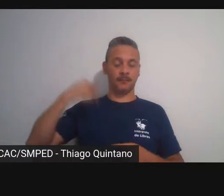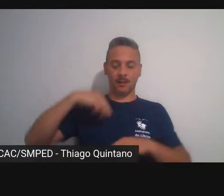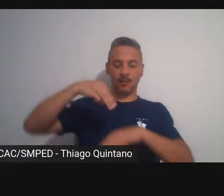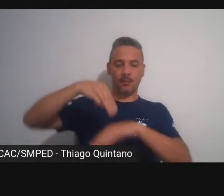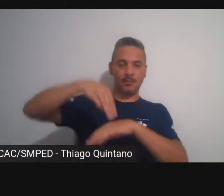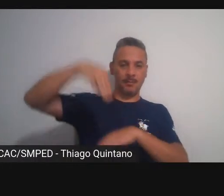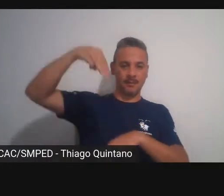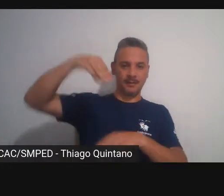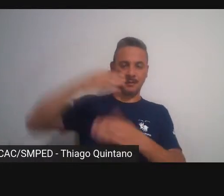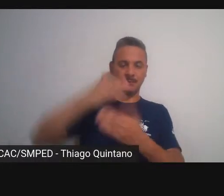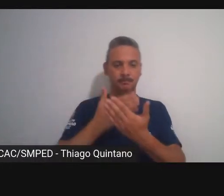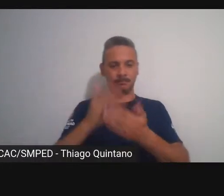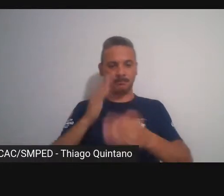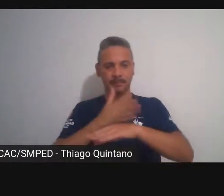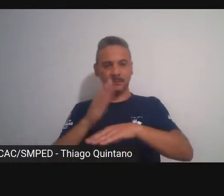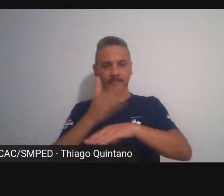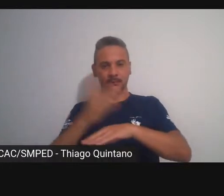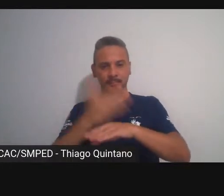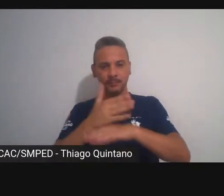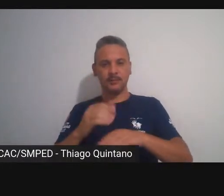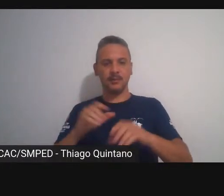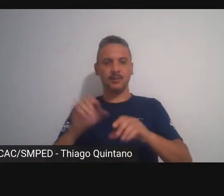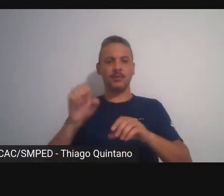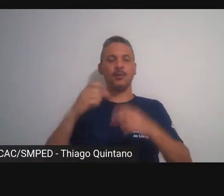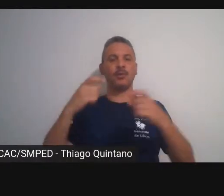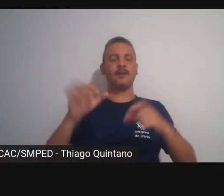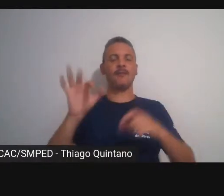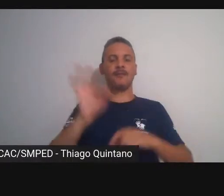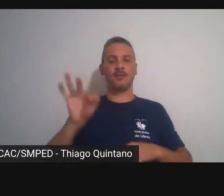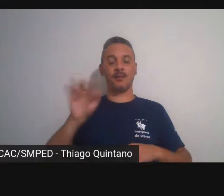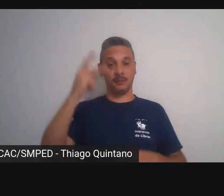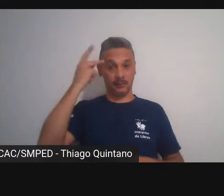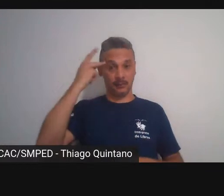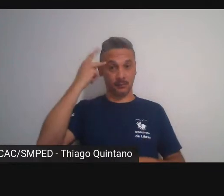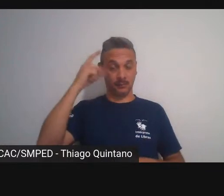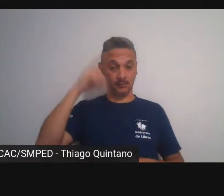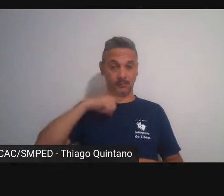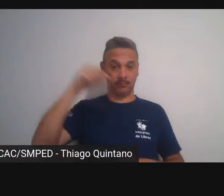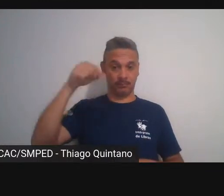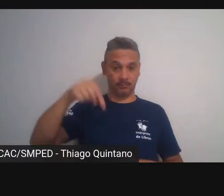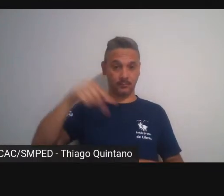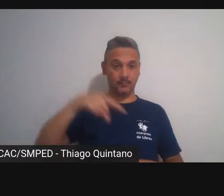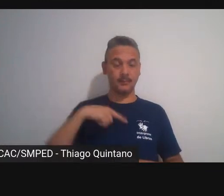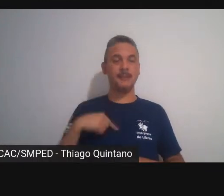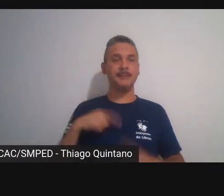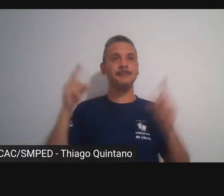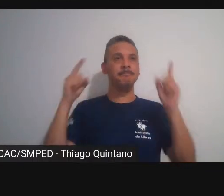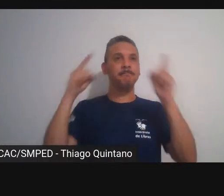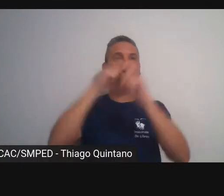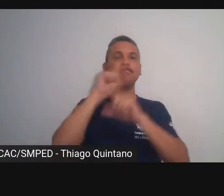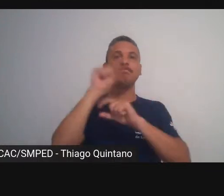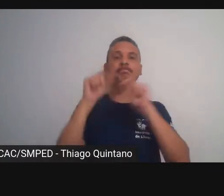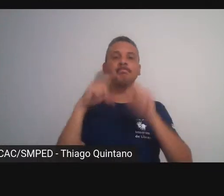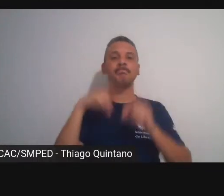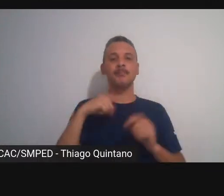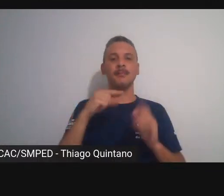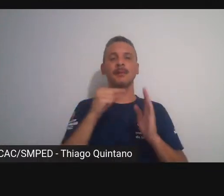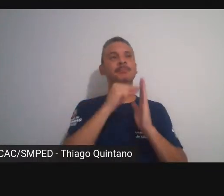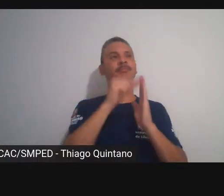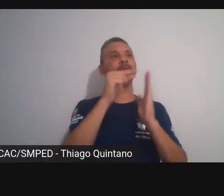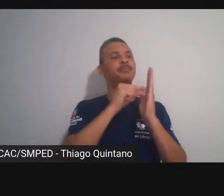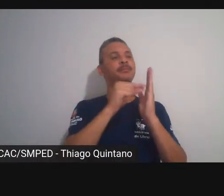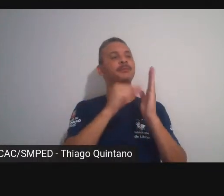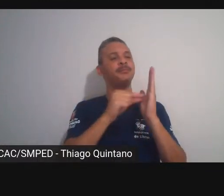quando eu fiz o meu mestrado na Universidade de São Paulo eu tinha uma dificuldade muito grande de descrever o meu